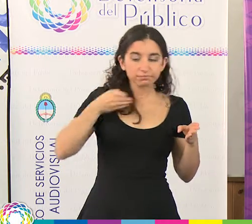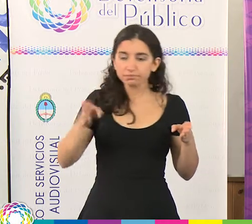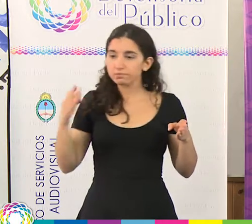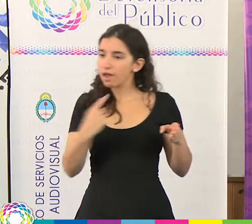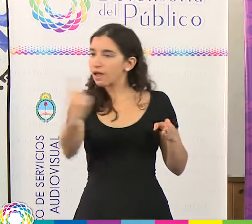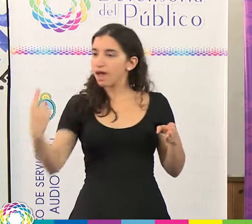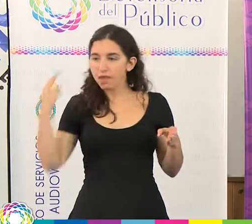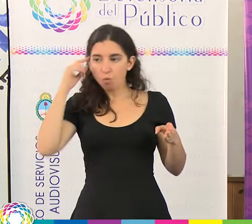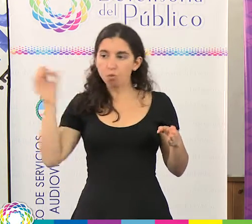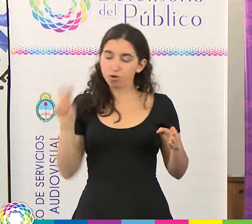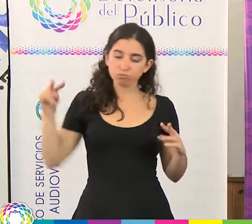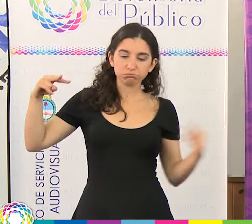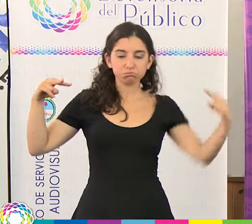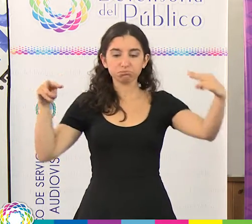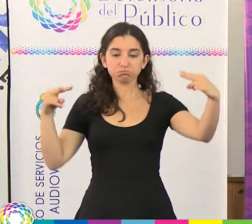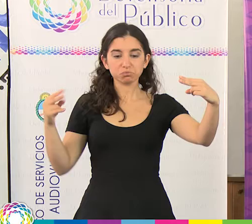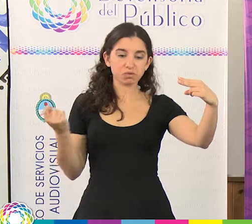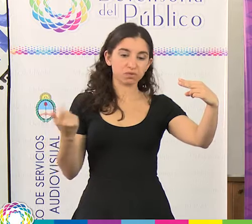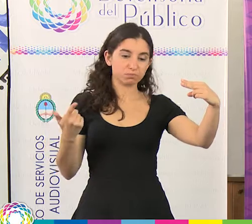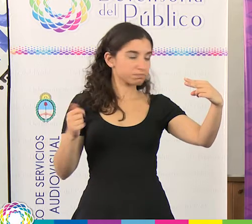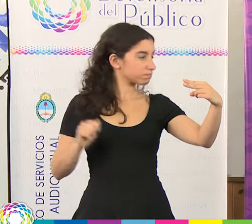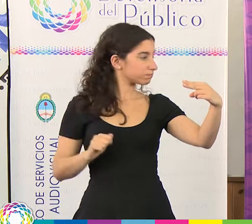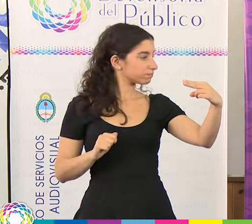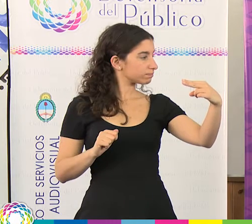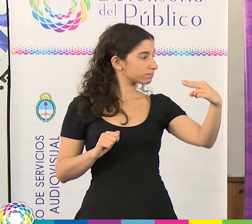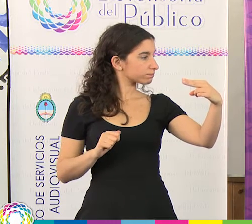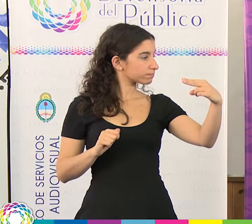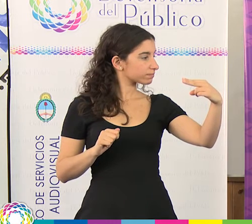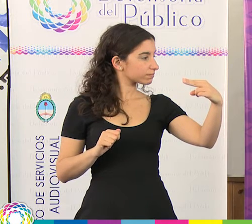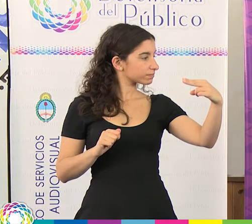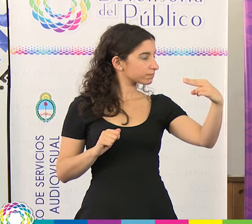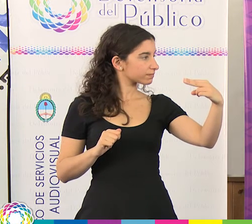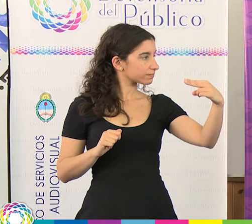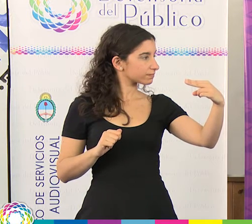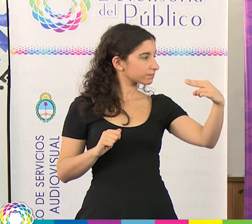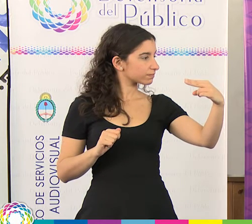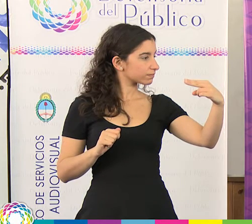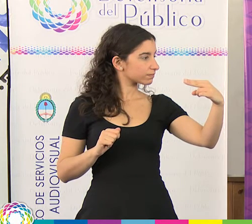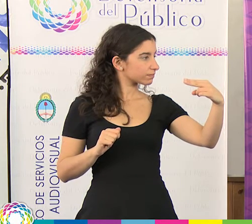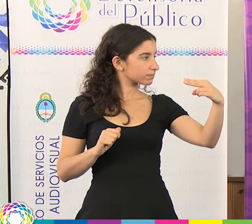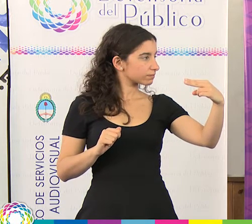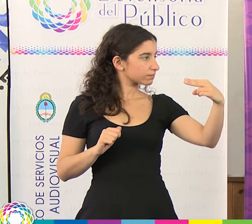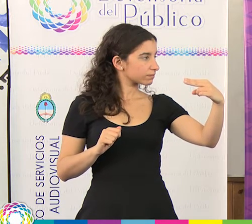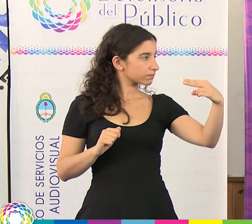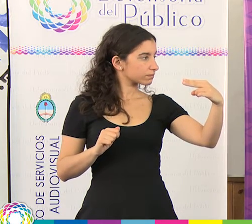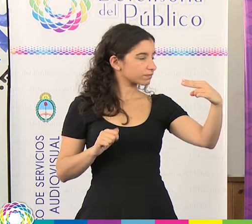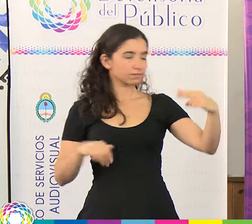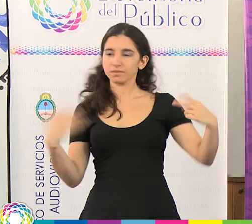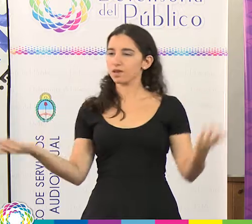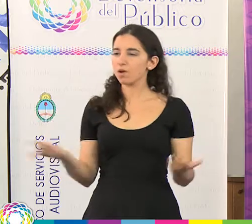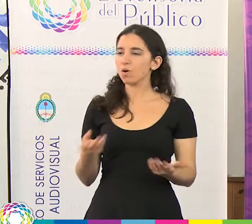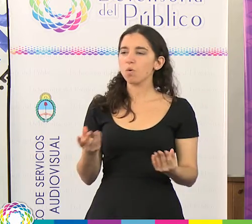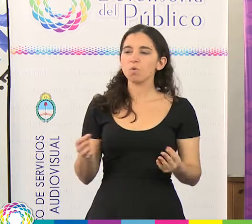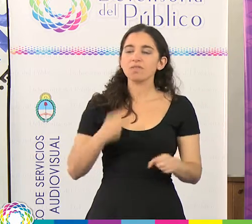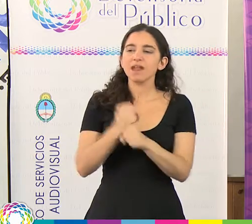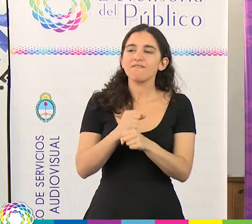como, cuándo, dónde y para